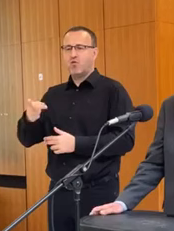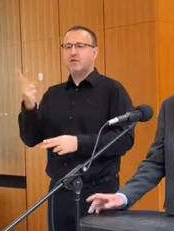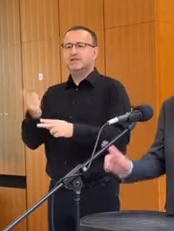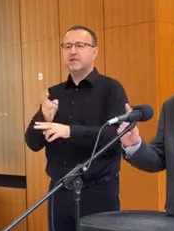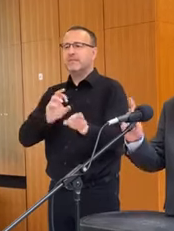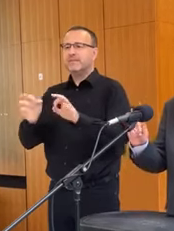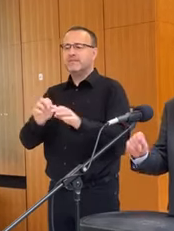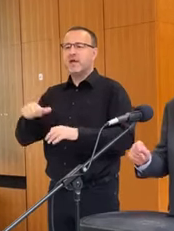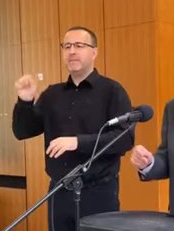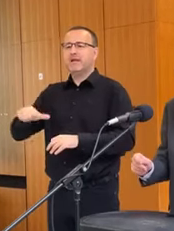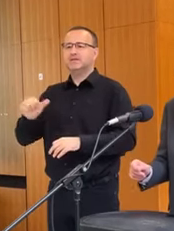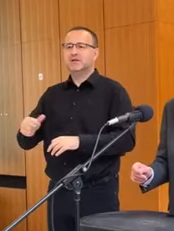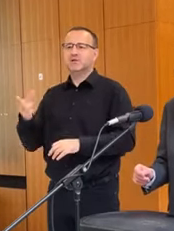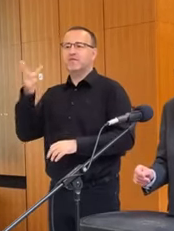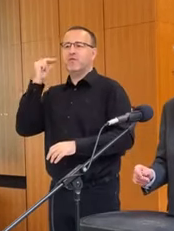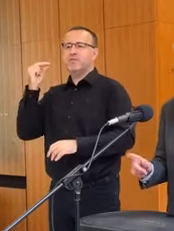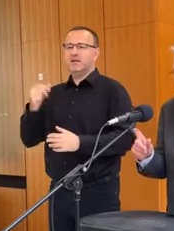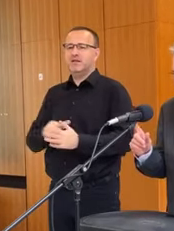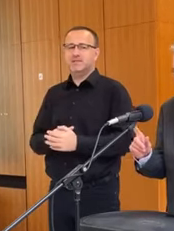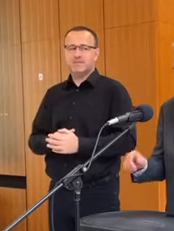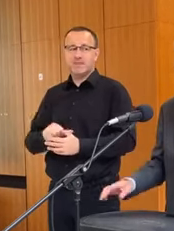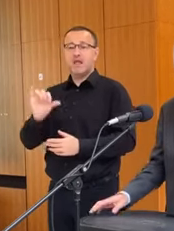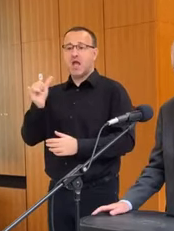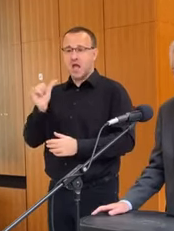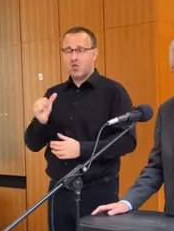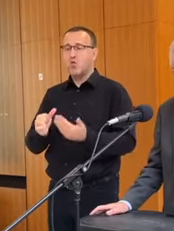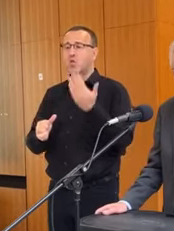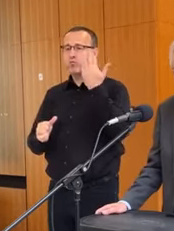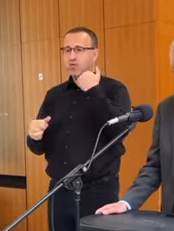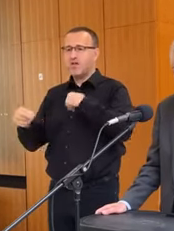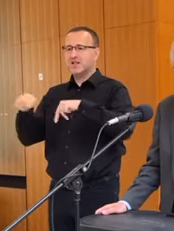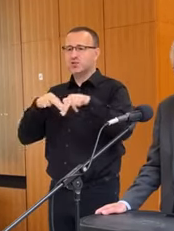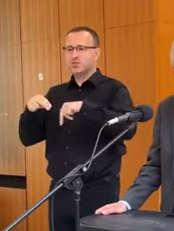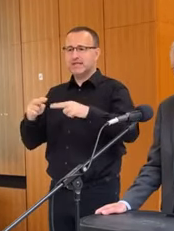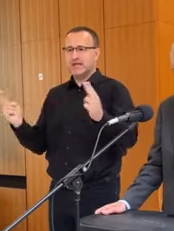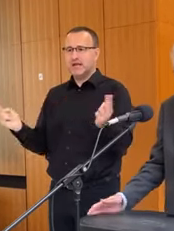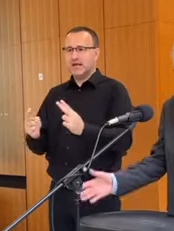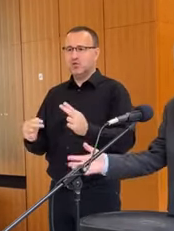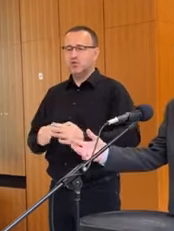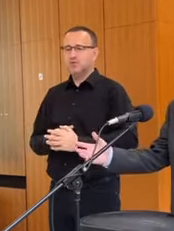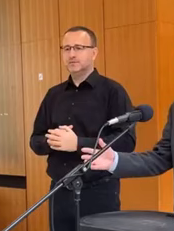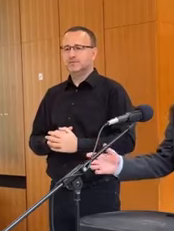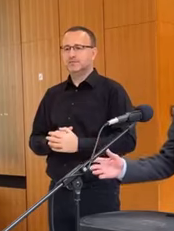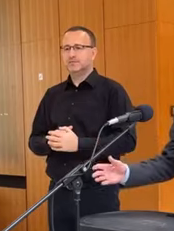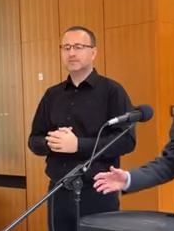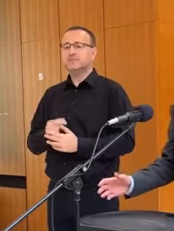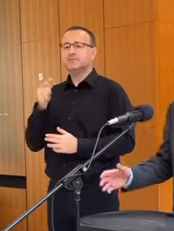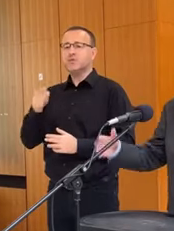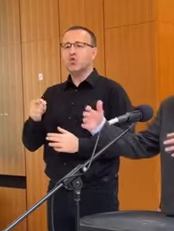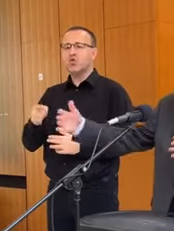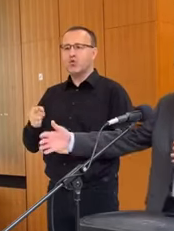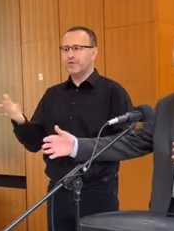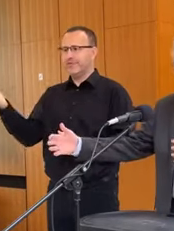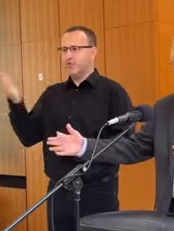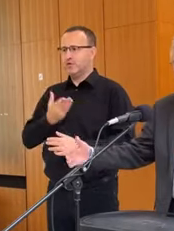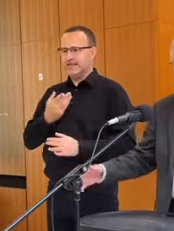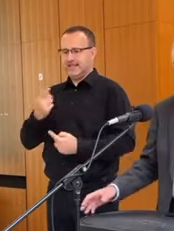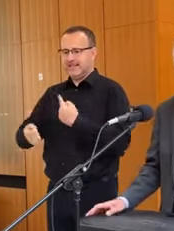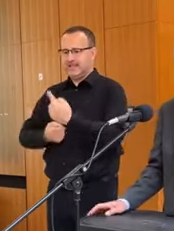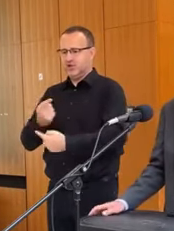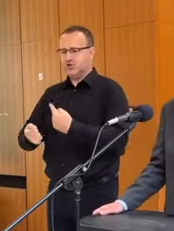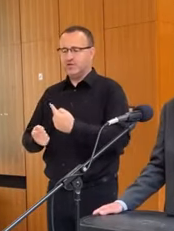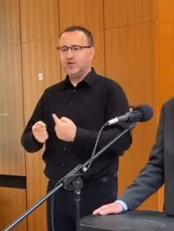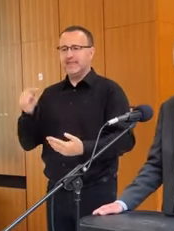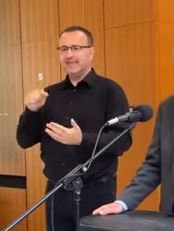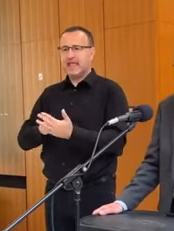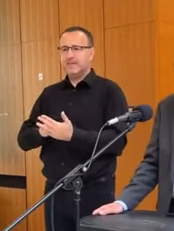Ale áno, o tom sme tiež hovorili krátko. My sme toto vzdedili, že ten termín